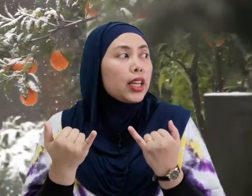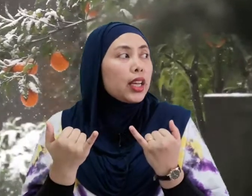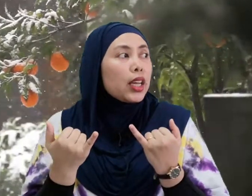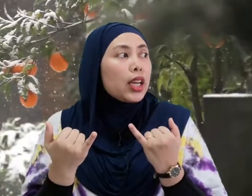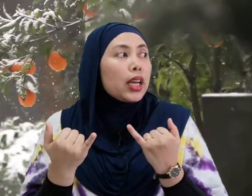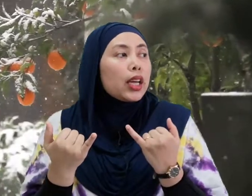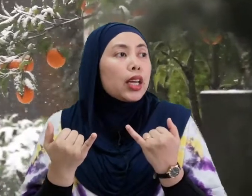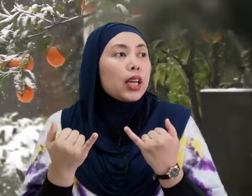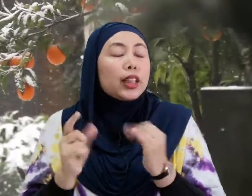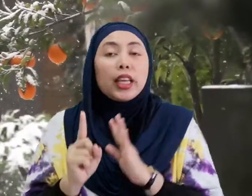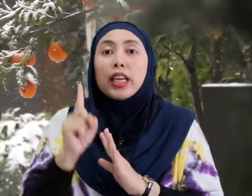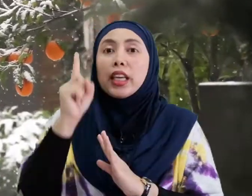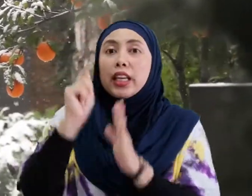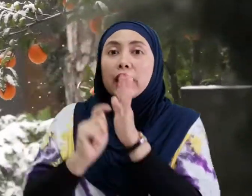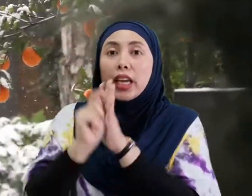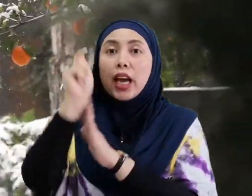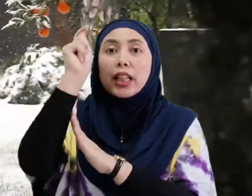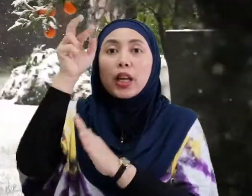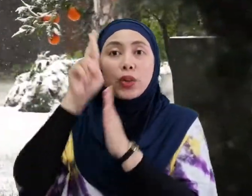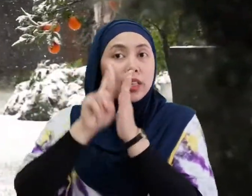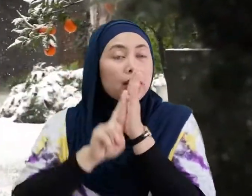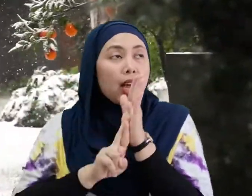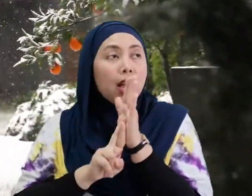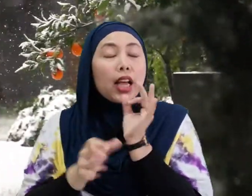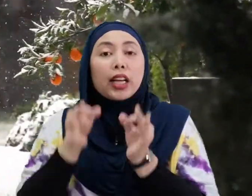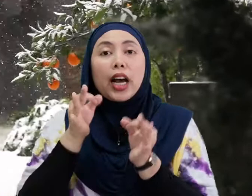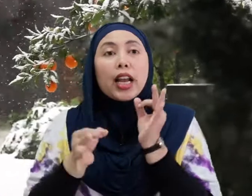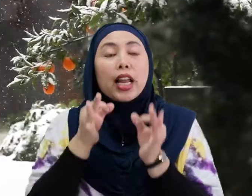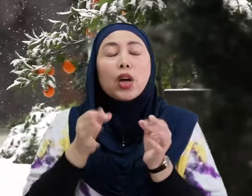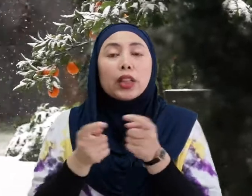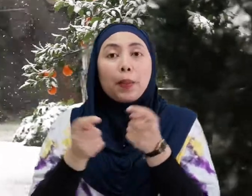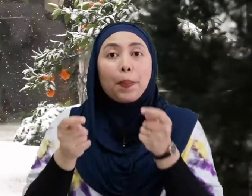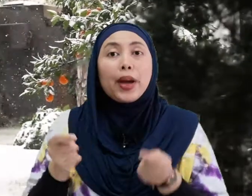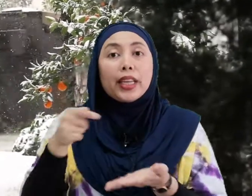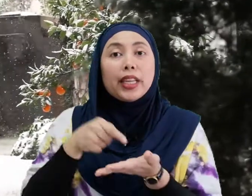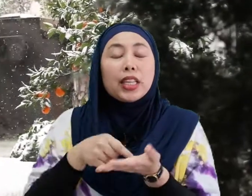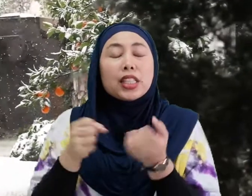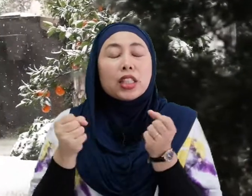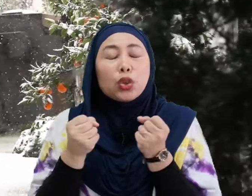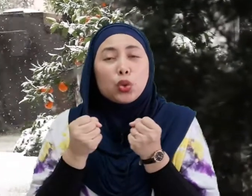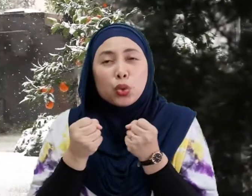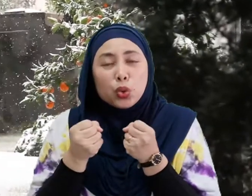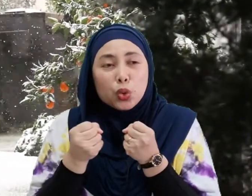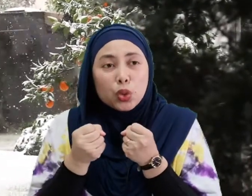Tinggi Atau Rendah Kalau Tempat Ini Juk